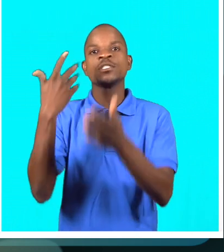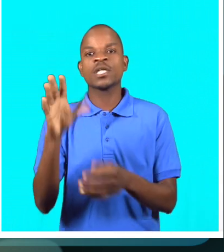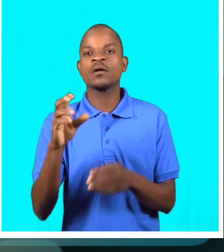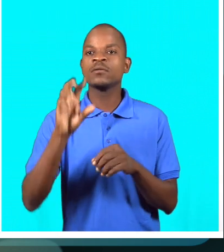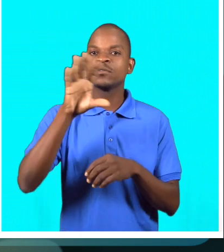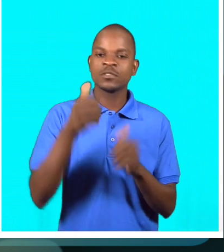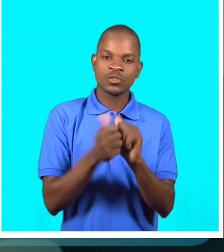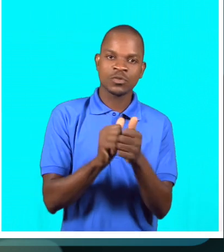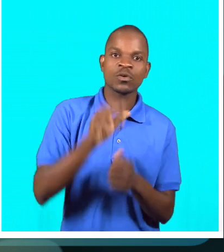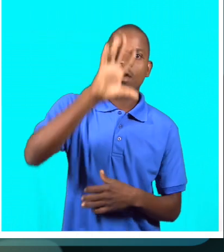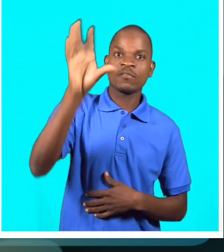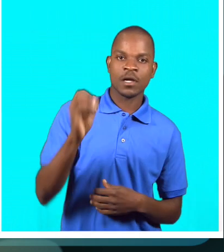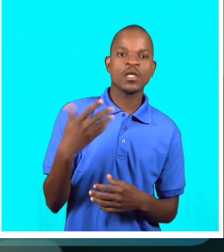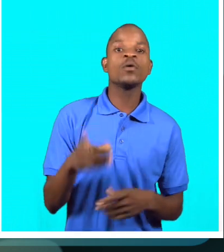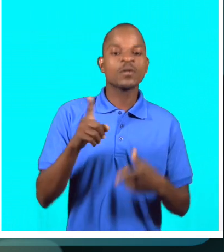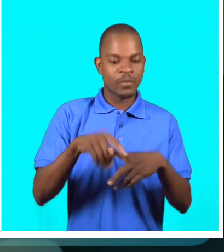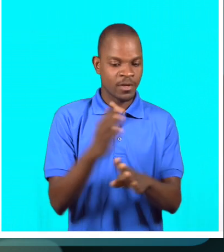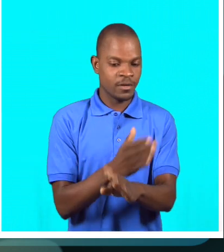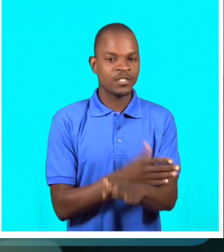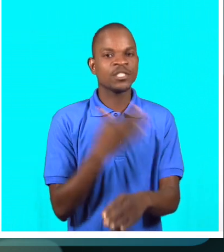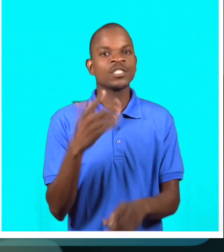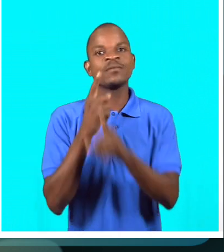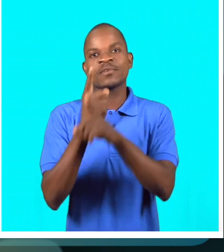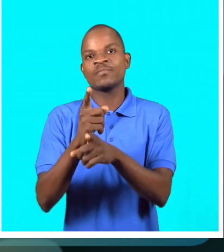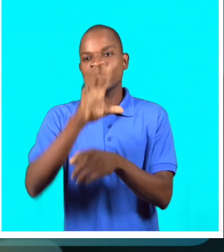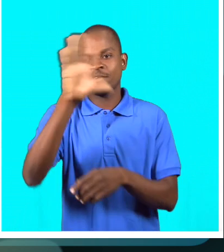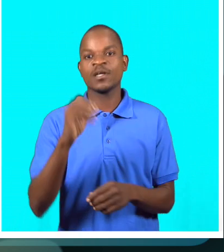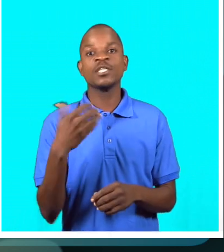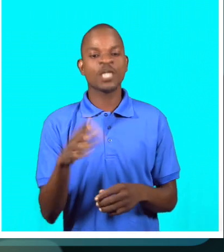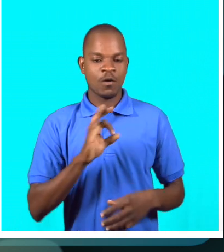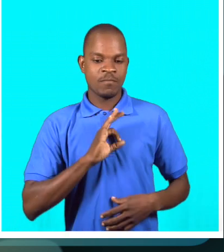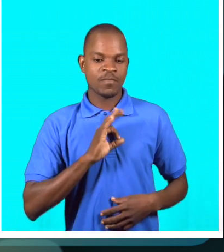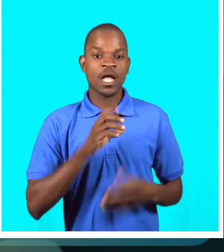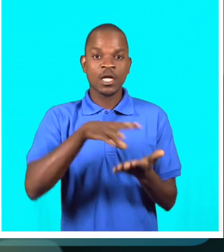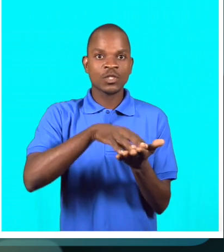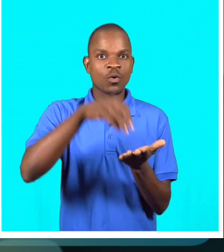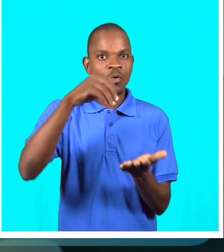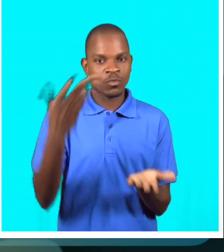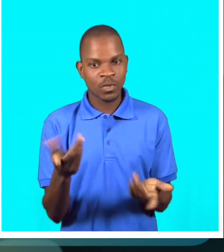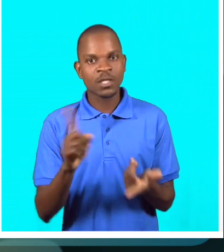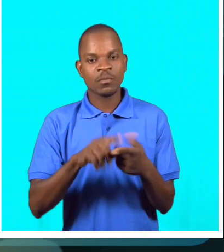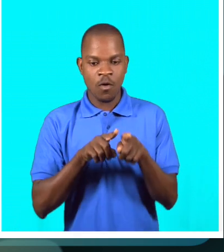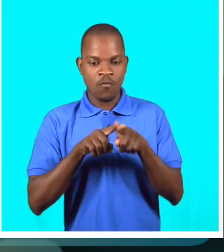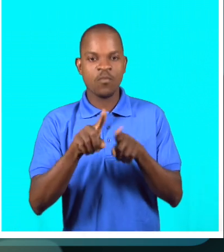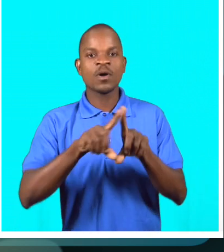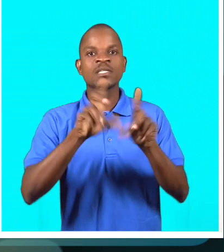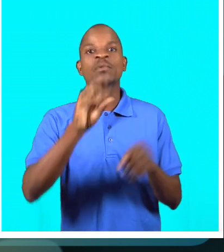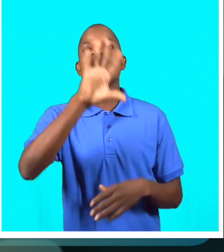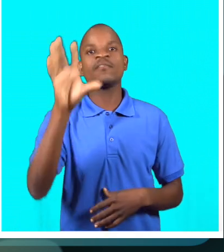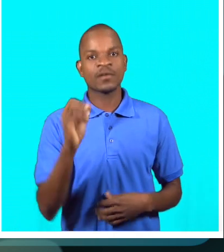para os africanos, jogos africanos, eu também já estive nos jogos africanos, já ganhei uma medalha nos jogos africanos de ouro, já quebrei o recorde africano